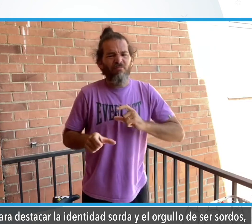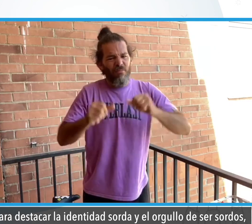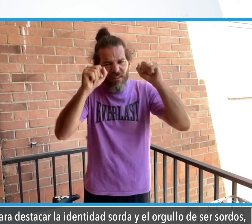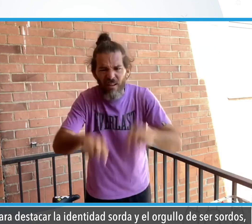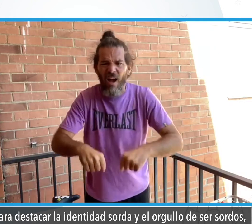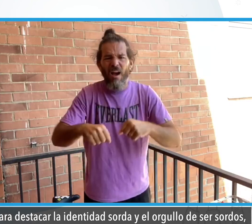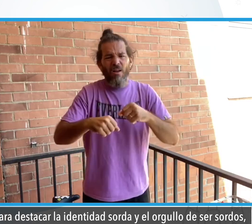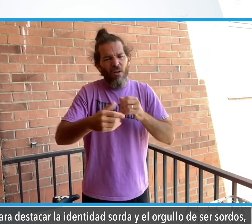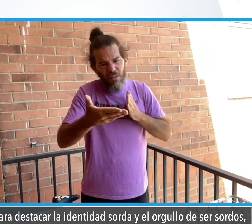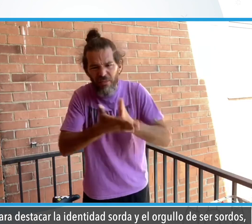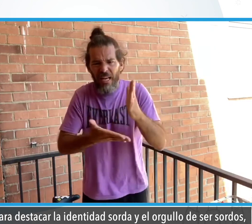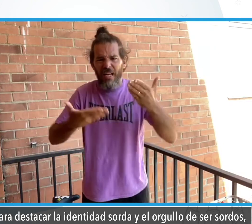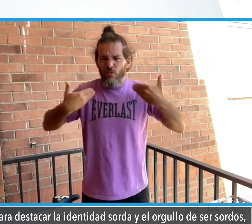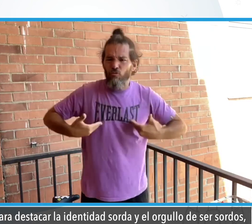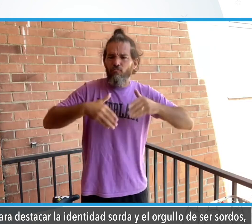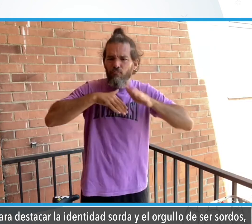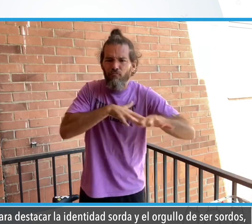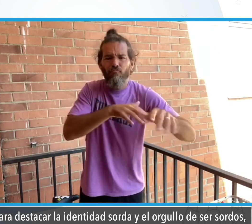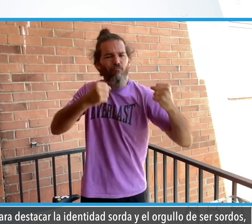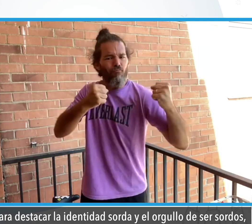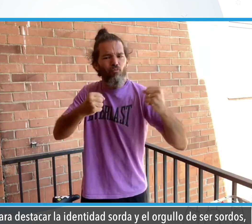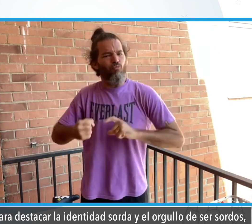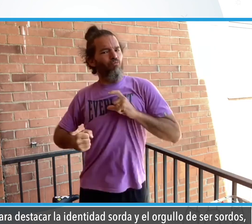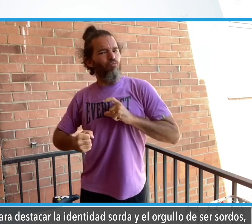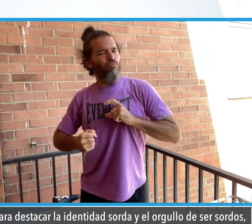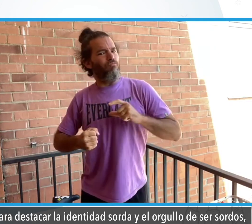Para destacar la identidad sorda y el orgullo de ser sordo.